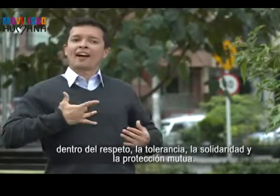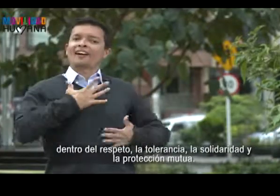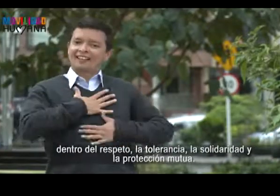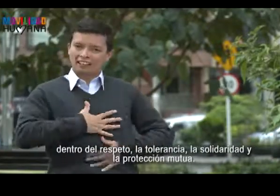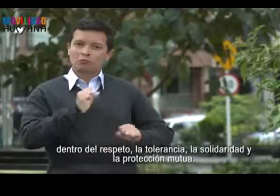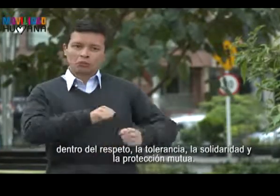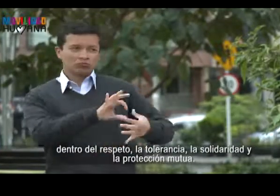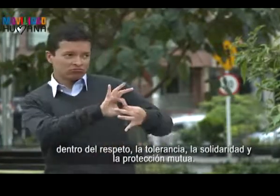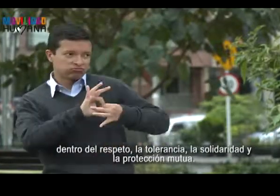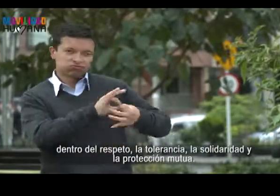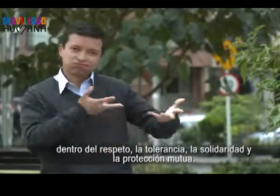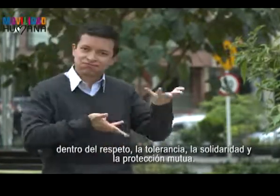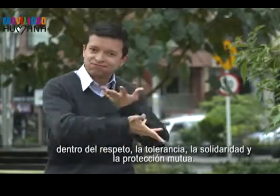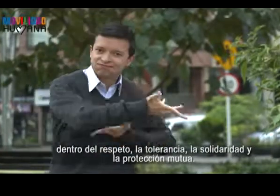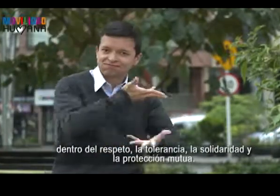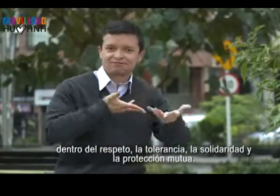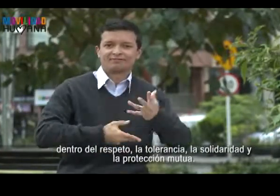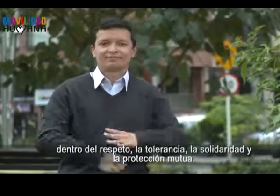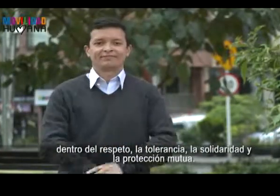solidaridad y la protección mutua.